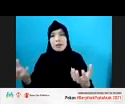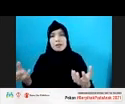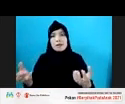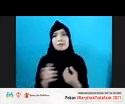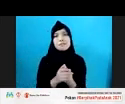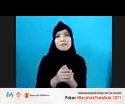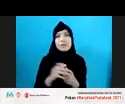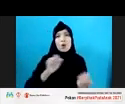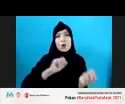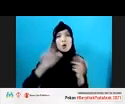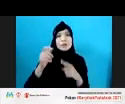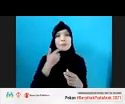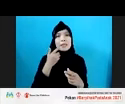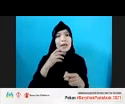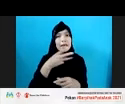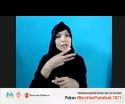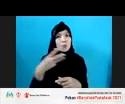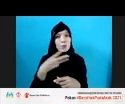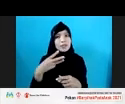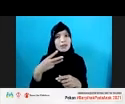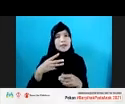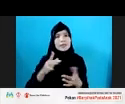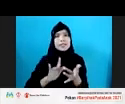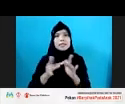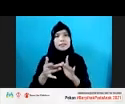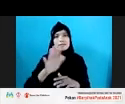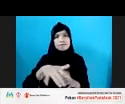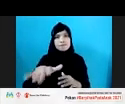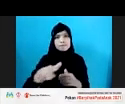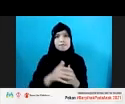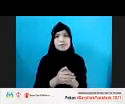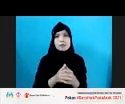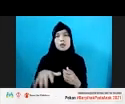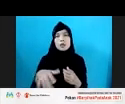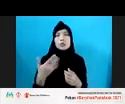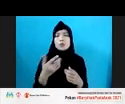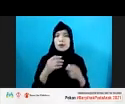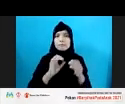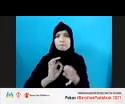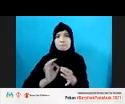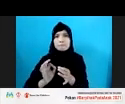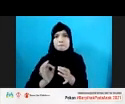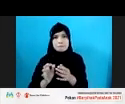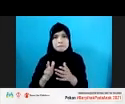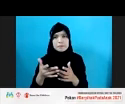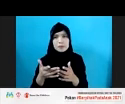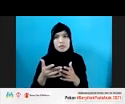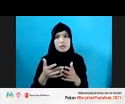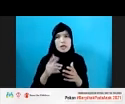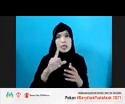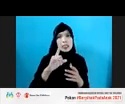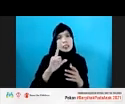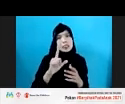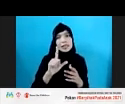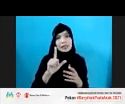konsepsi tentang eksploitasi seksual anak online, kami sudah terjemahkan dari sebuah literatur yang diterbitkan oleh EGPAT International.